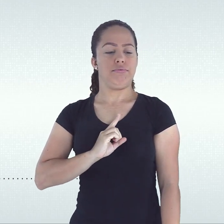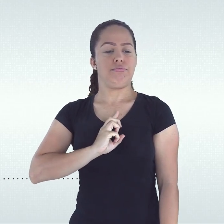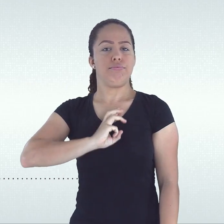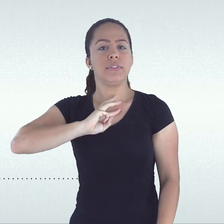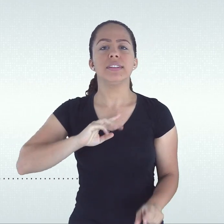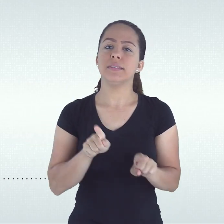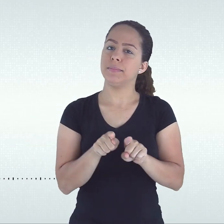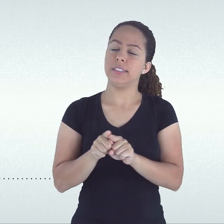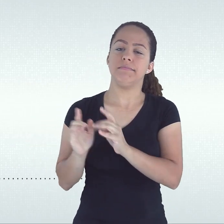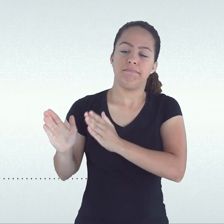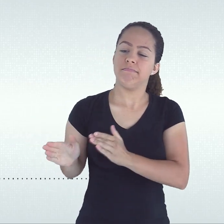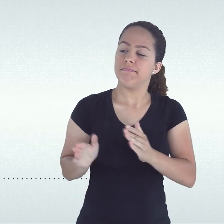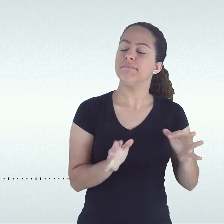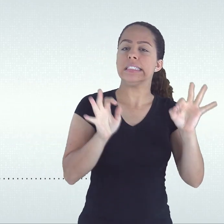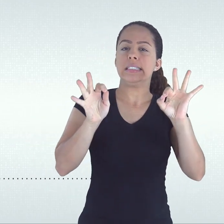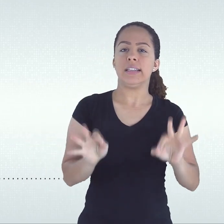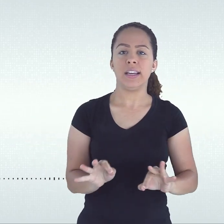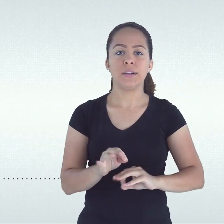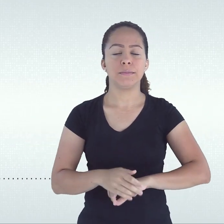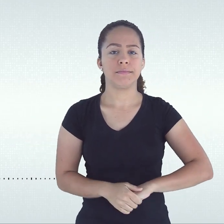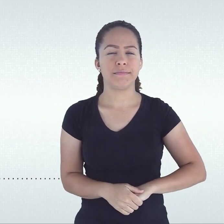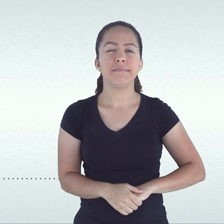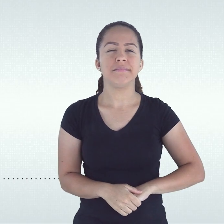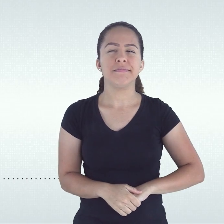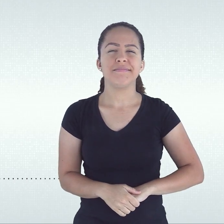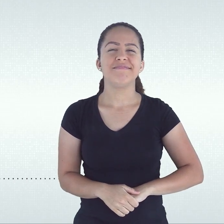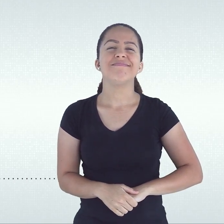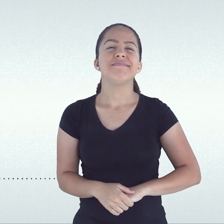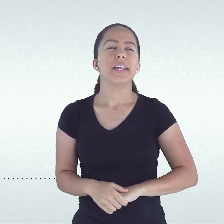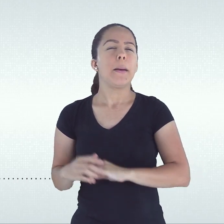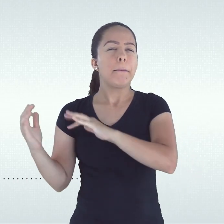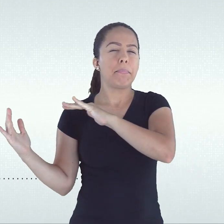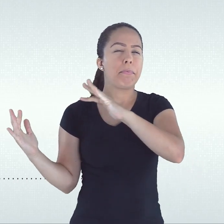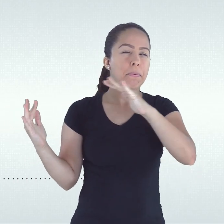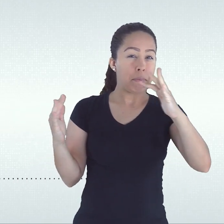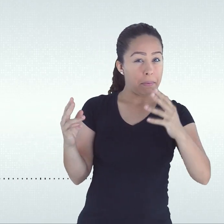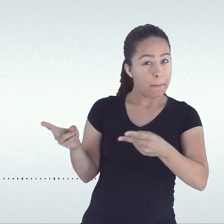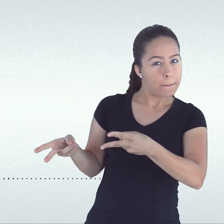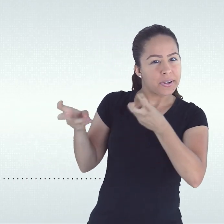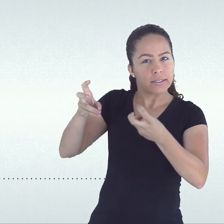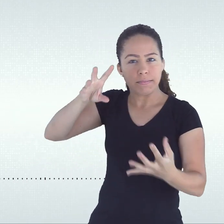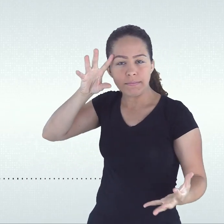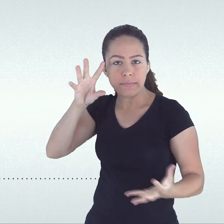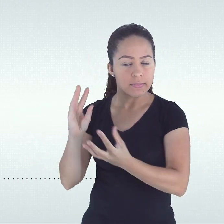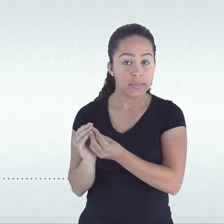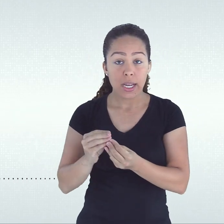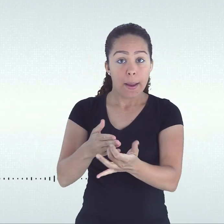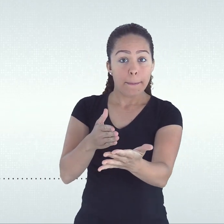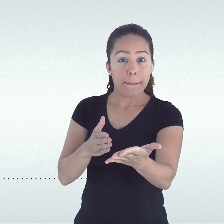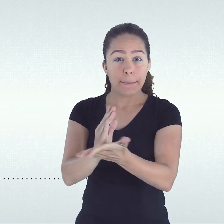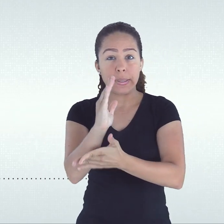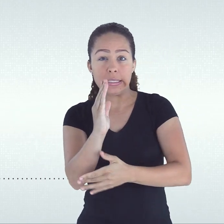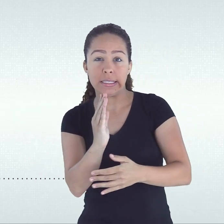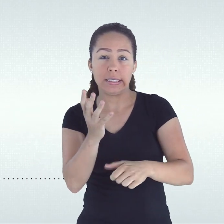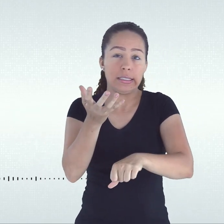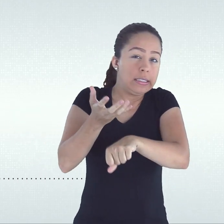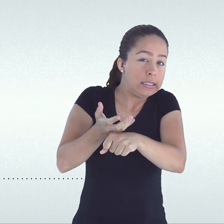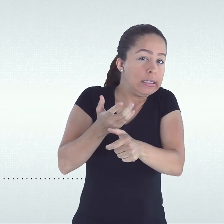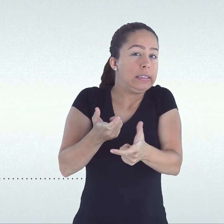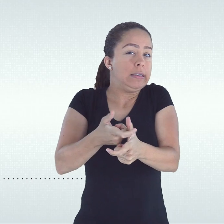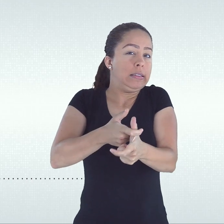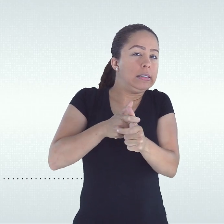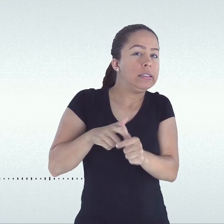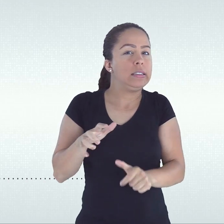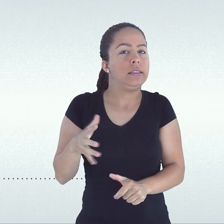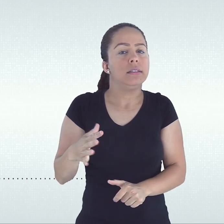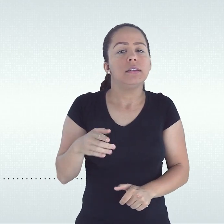Neste cenário, a progressão parcial é importante recurso da organização curricular, uma